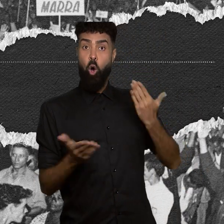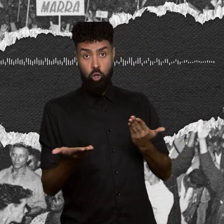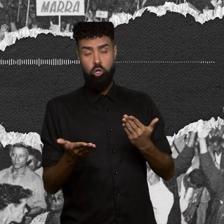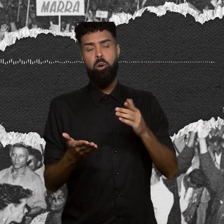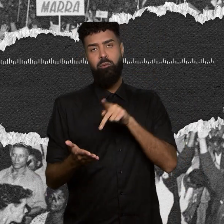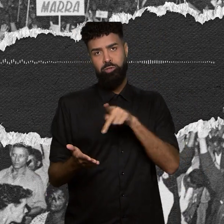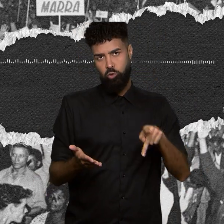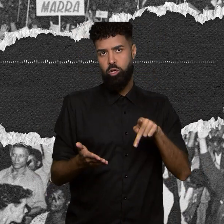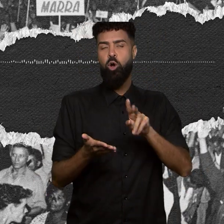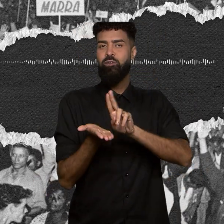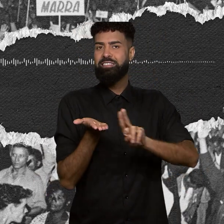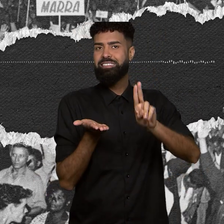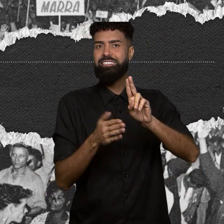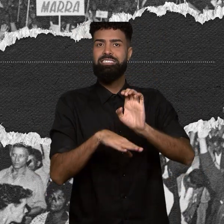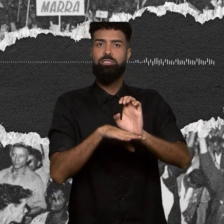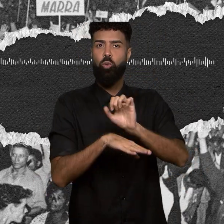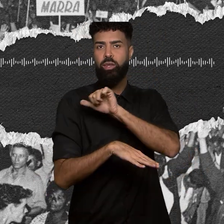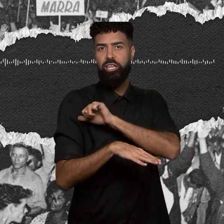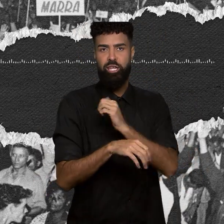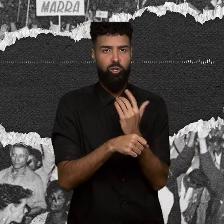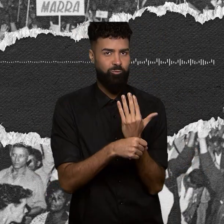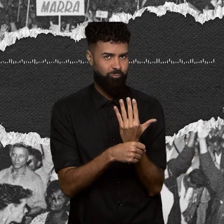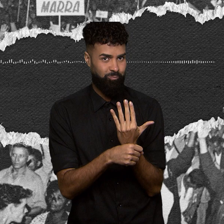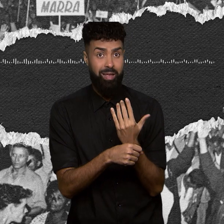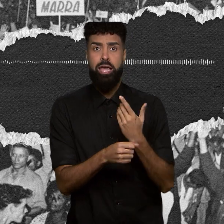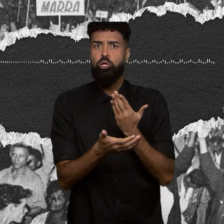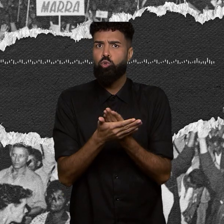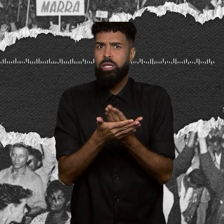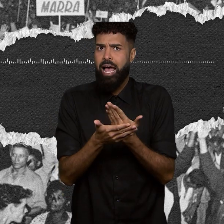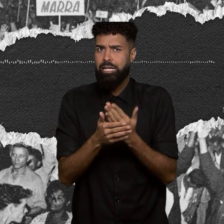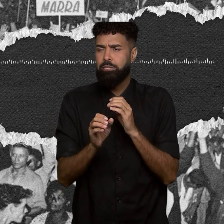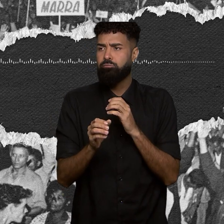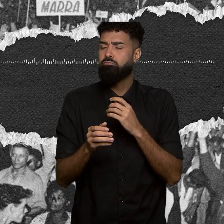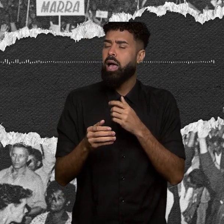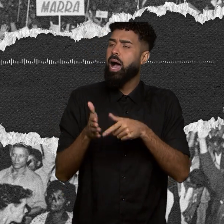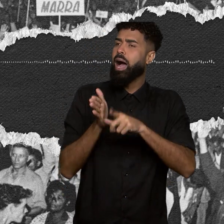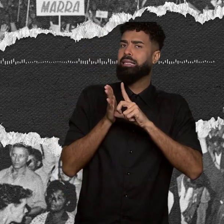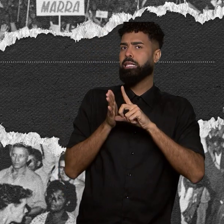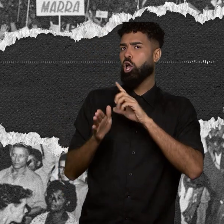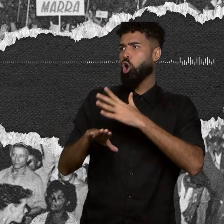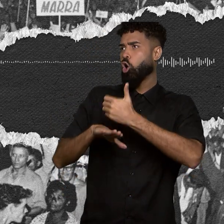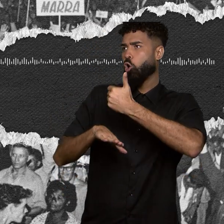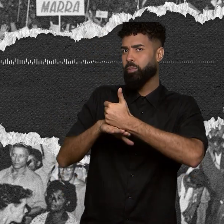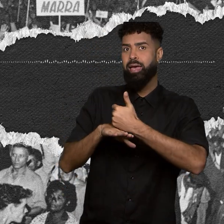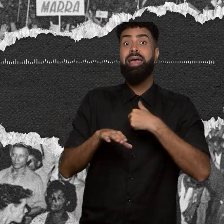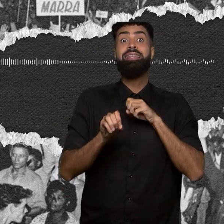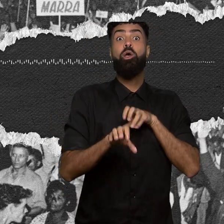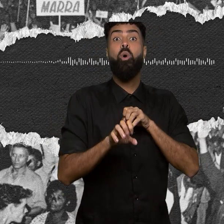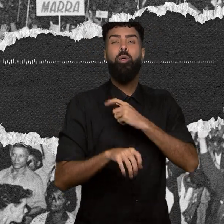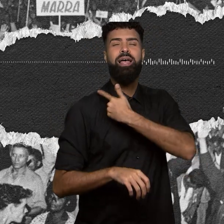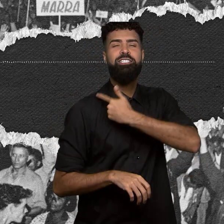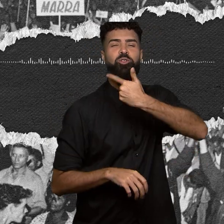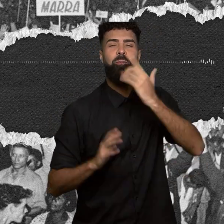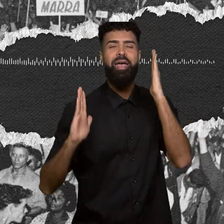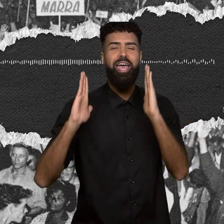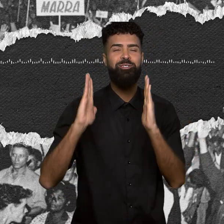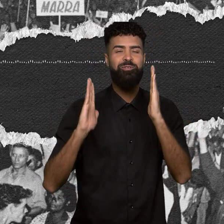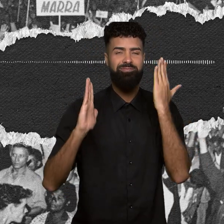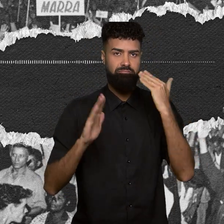Janeiro. Foi estudante antes do golpe, deu aula no equivalente ao ensino médio durante a ditadura e trabalhou com Darcy Ribeiro por 14